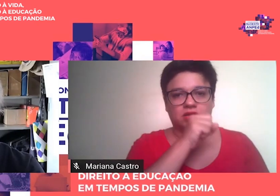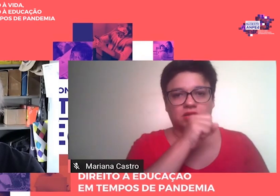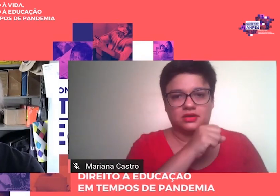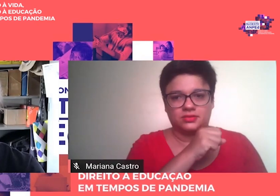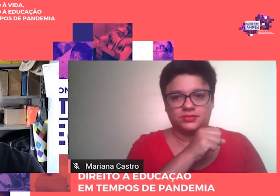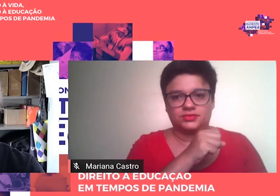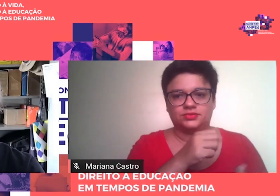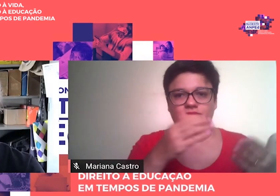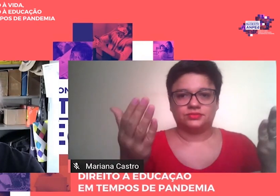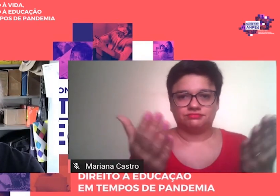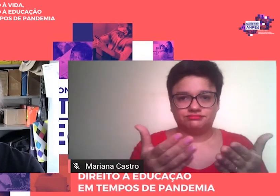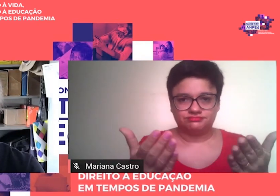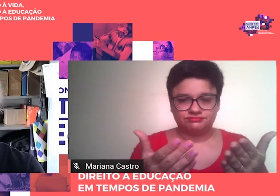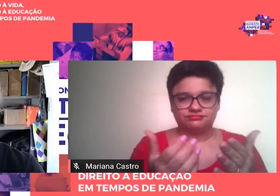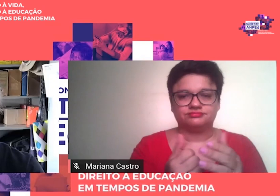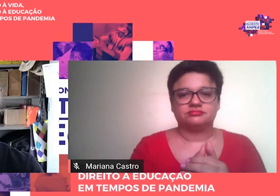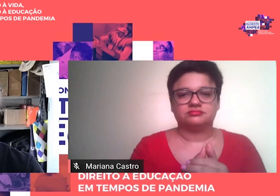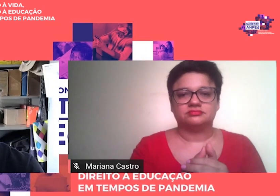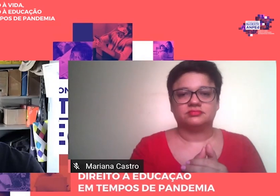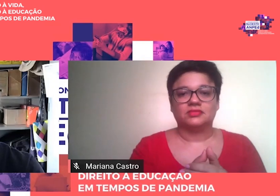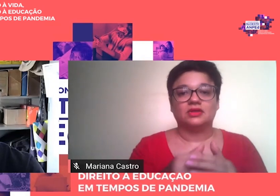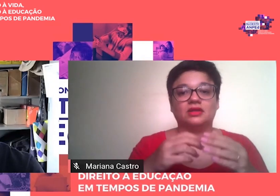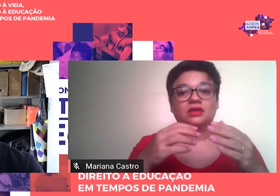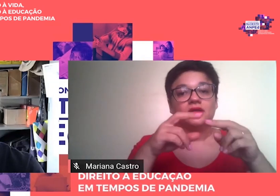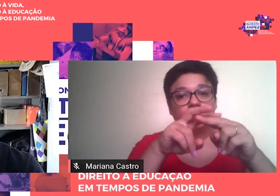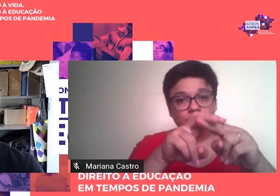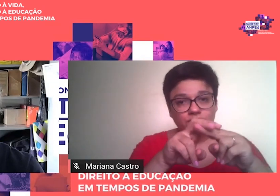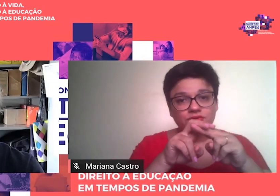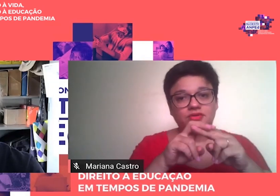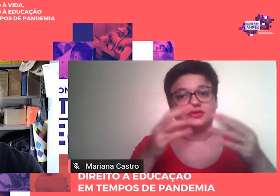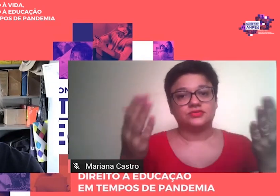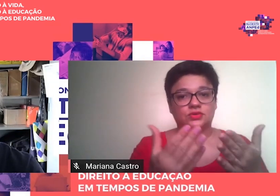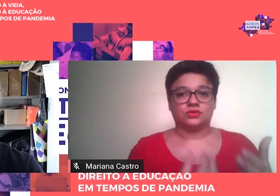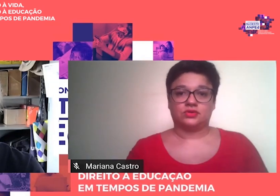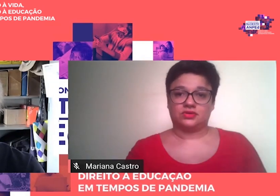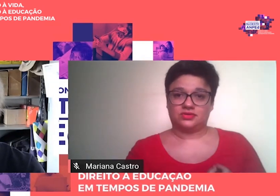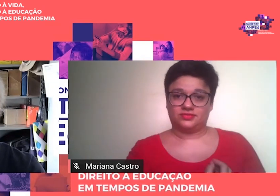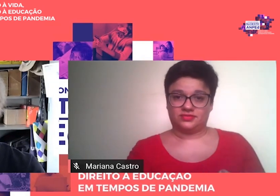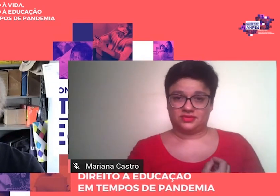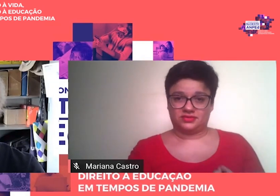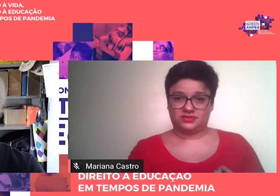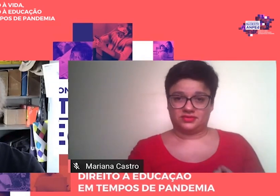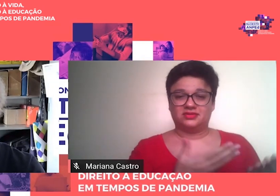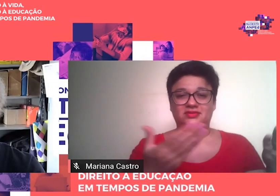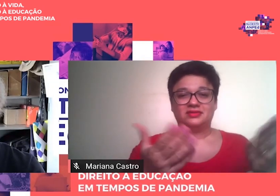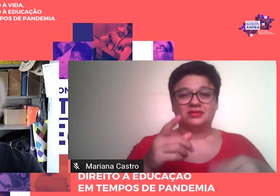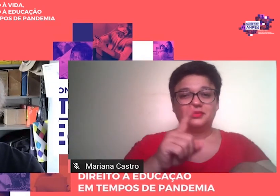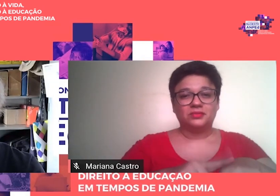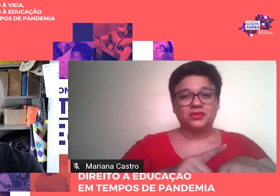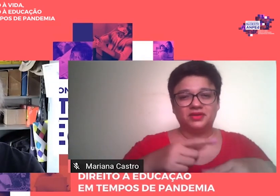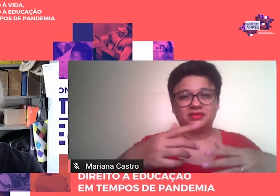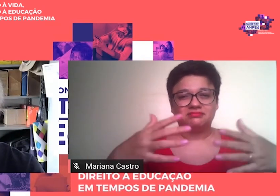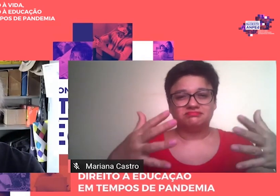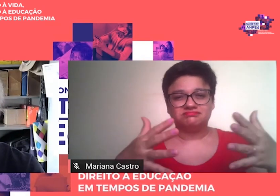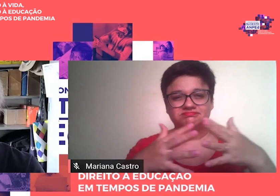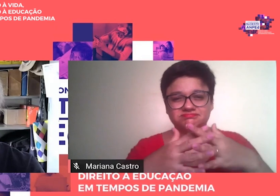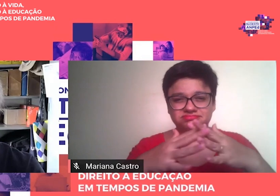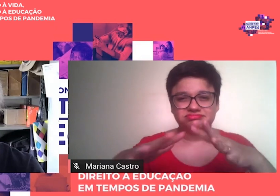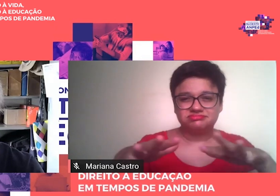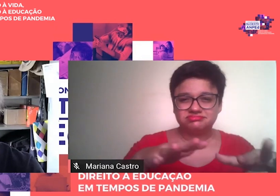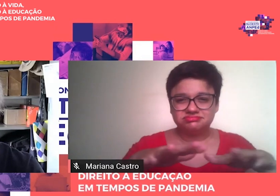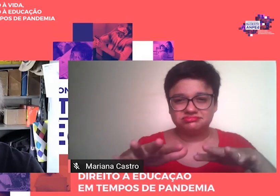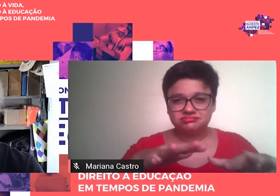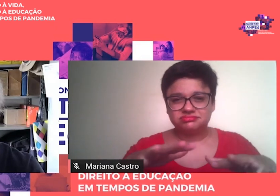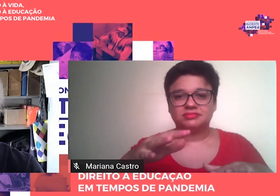desconcertantes. E é partindo desse presente turbulento que Saviane nos conduz ao passado das